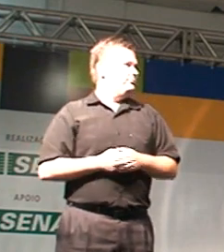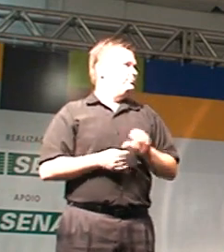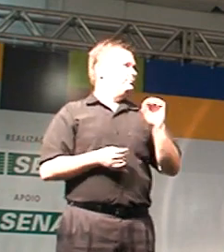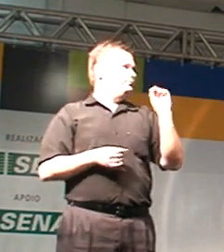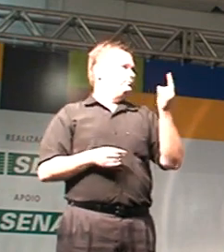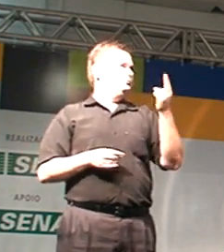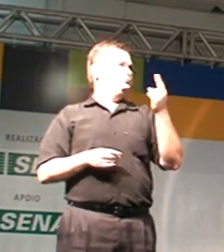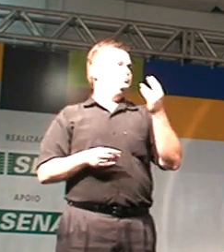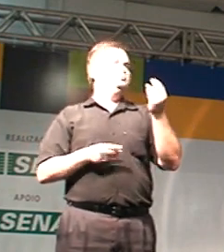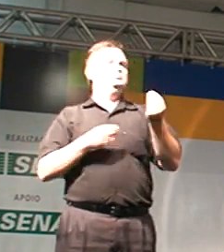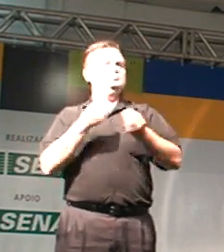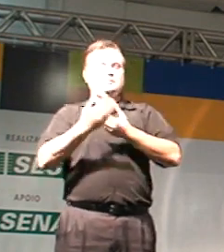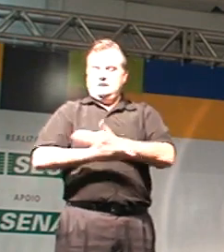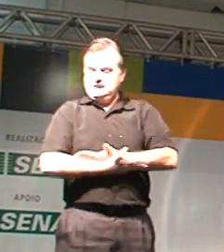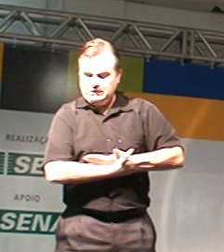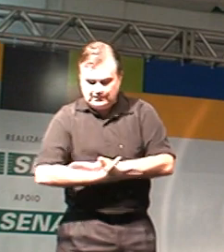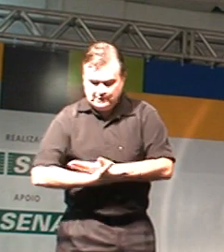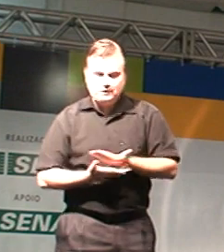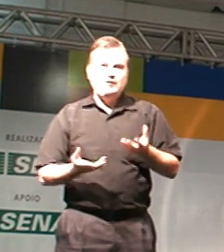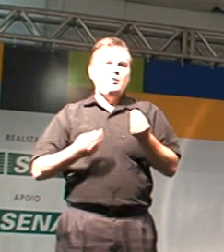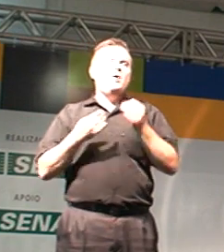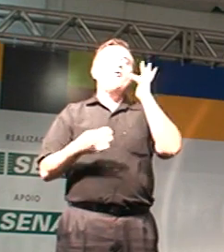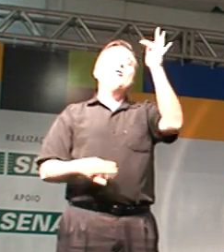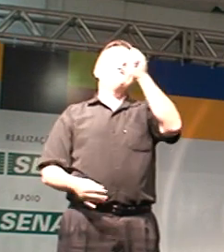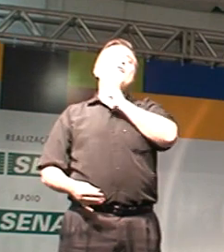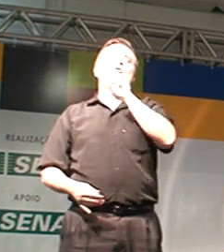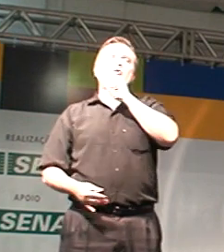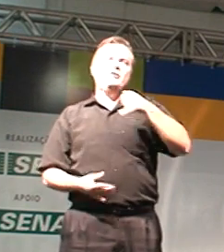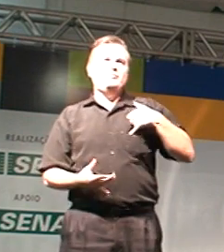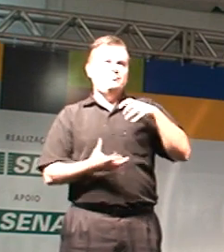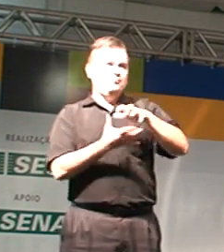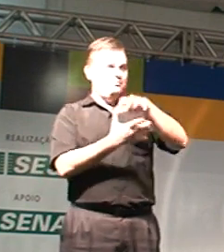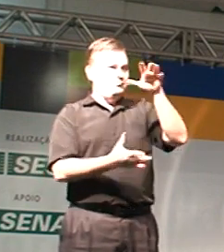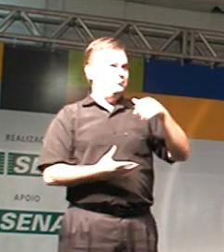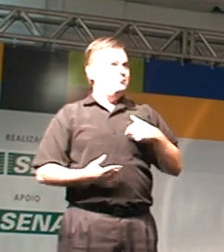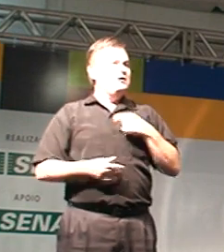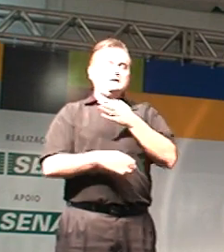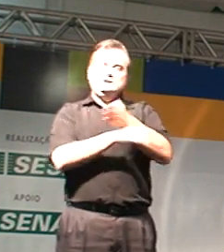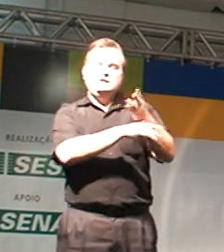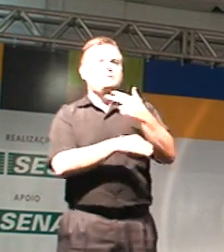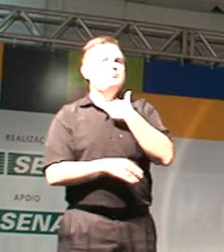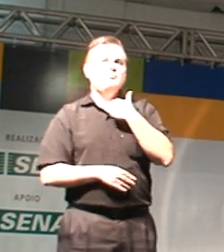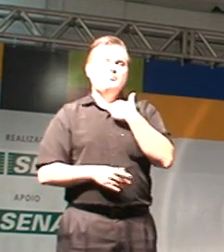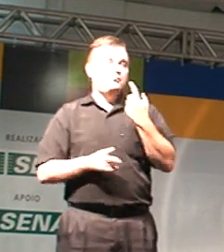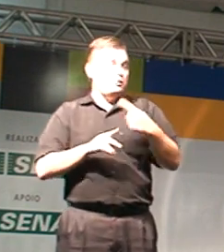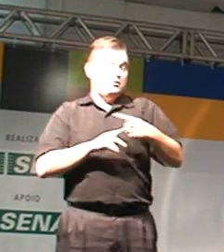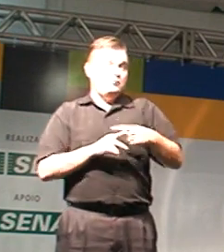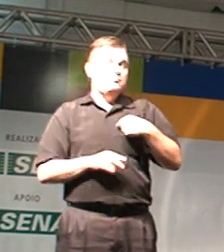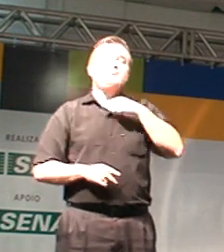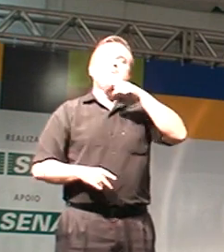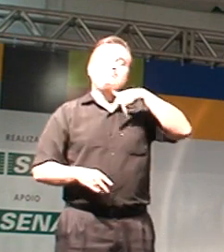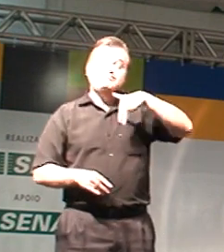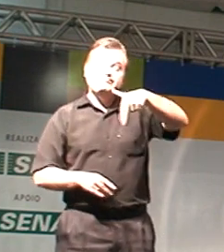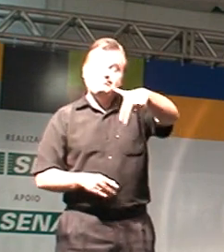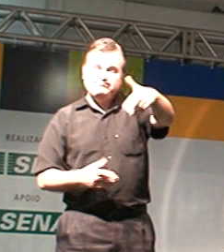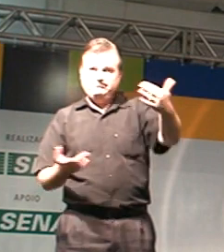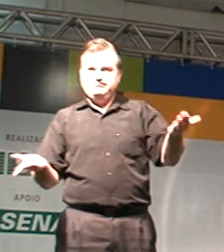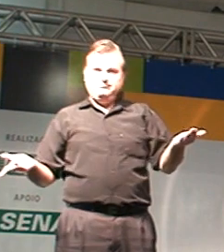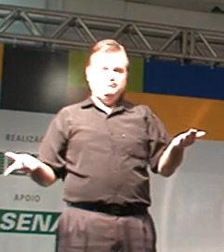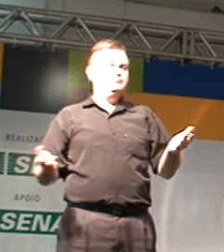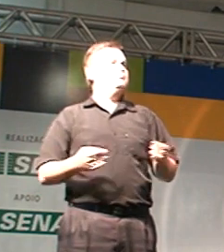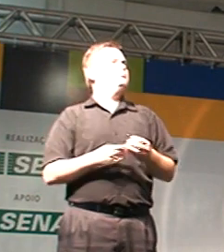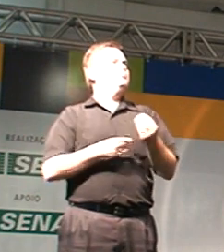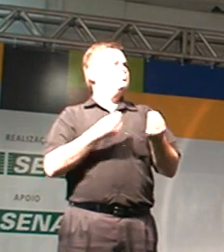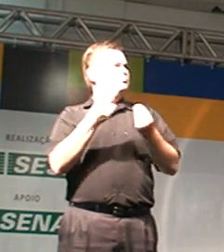Ou nós vamos ficar idosos. Quantos lugares que eu deixei, para não poder levar o Irajá, para não poder ir qualquer. Então,